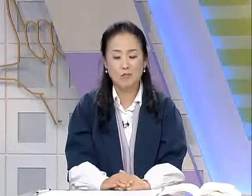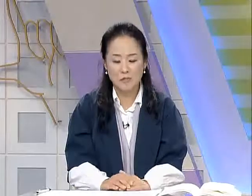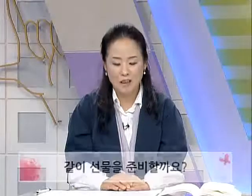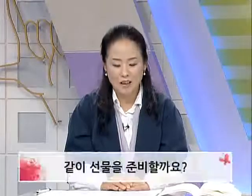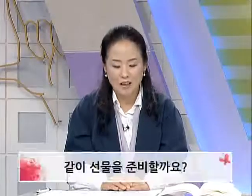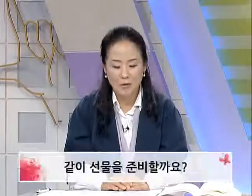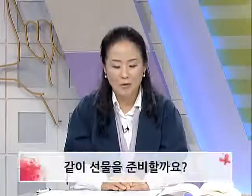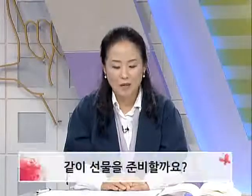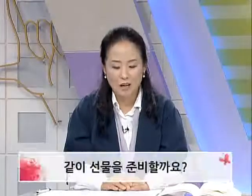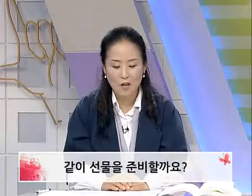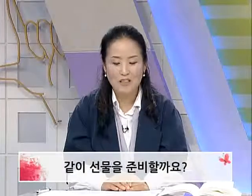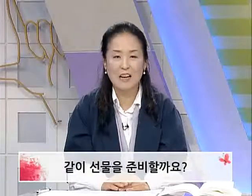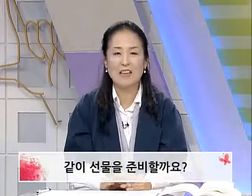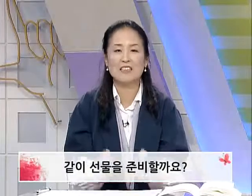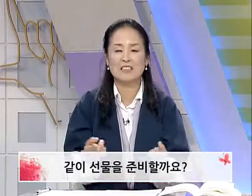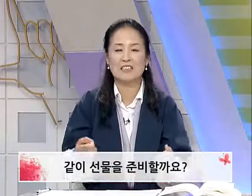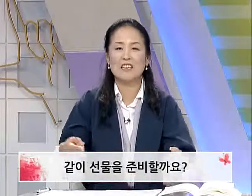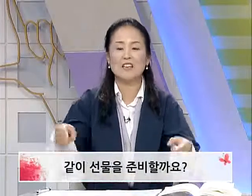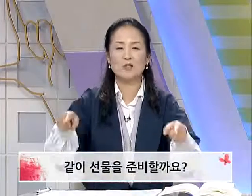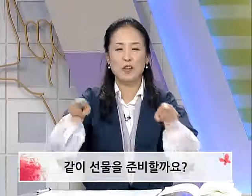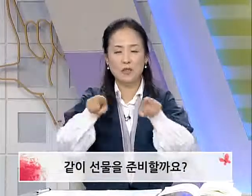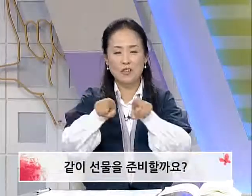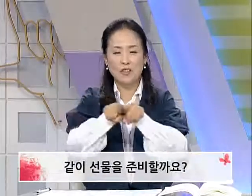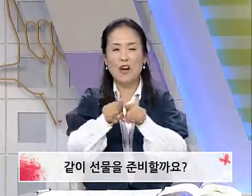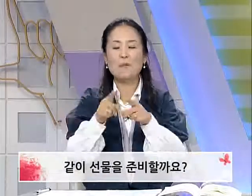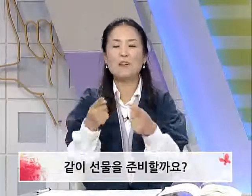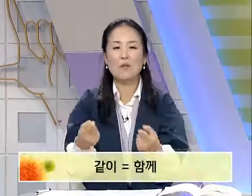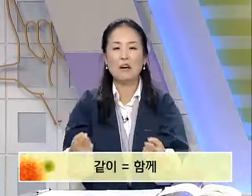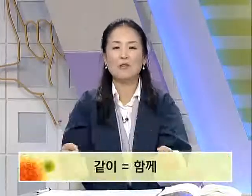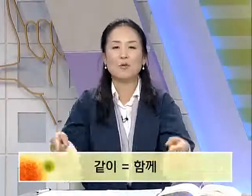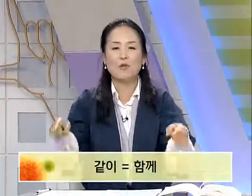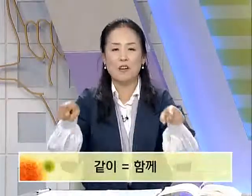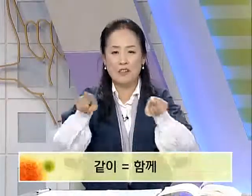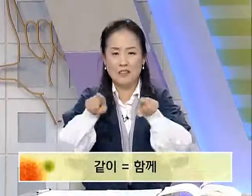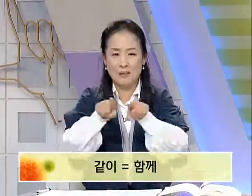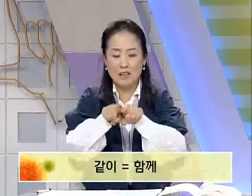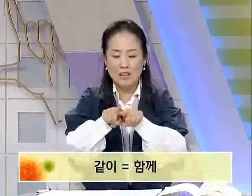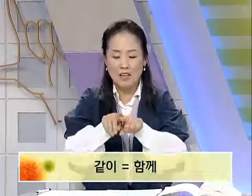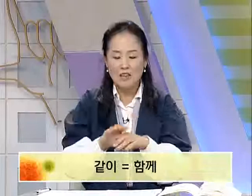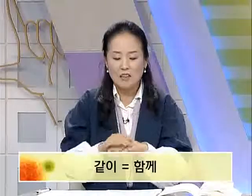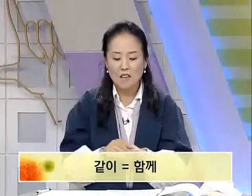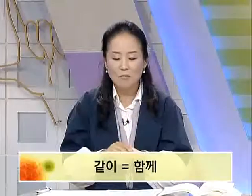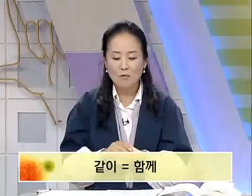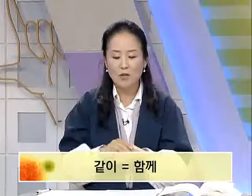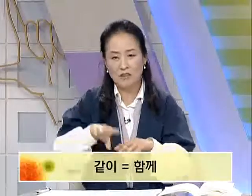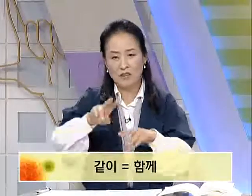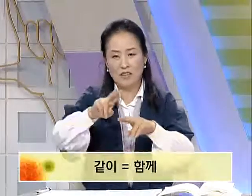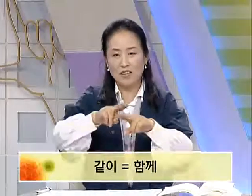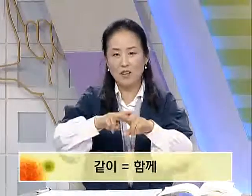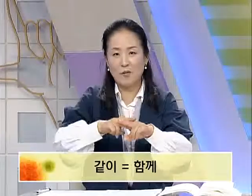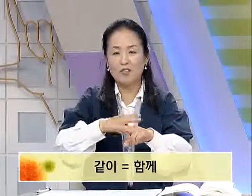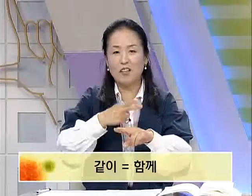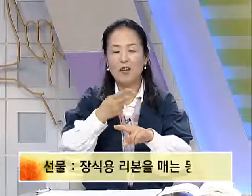준비할까요? 배워볼까요? 자, 같이 계속 나오고 있죠 함께와 동요가 되겠습니다 자, 예전에 배웠는데요